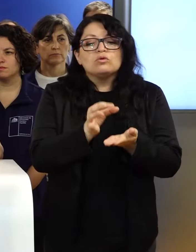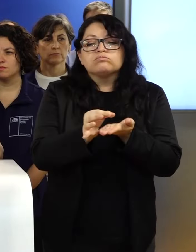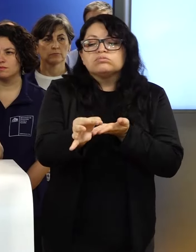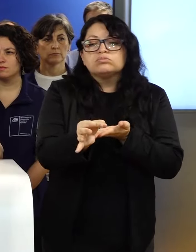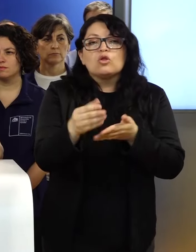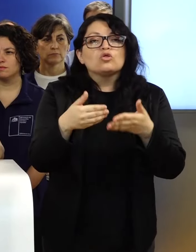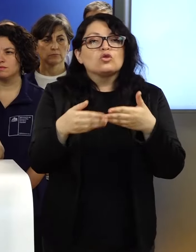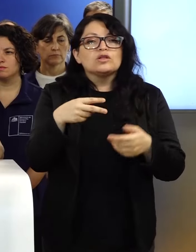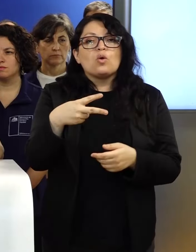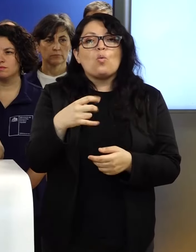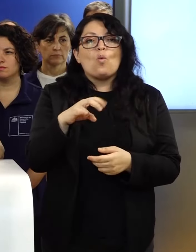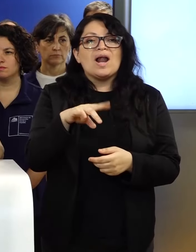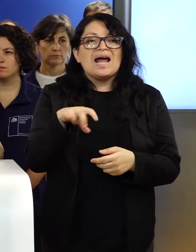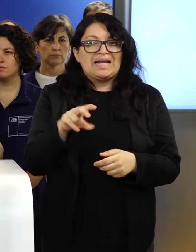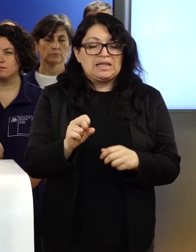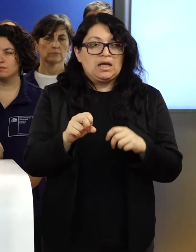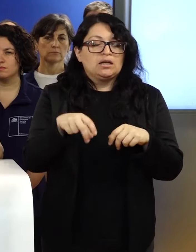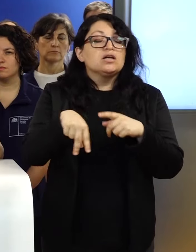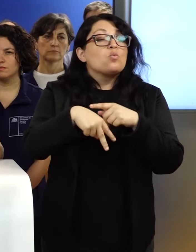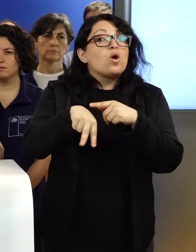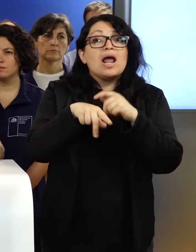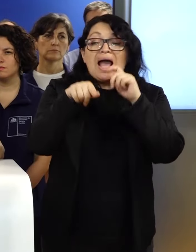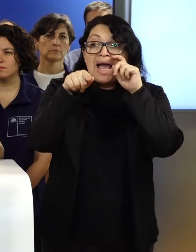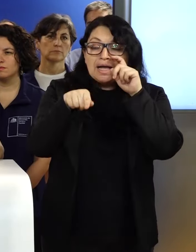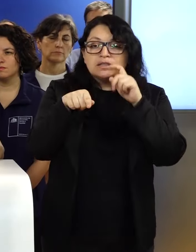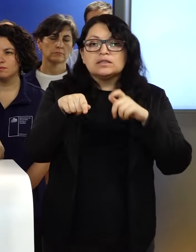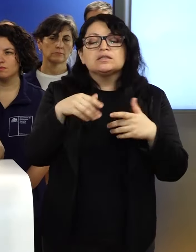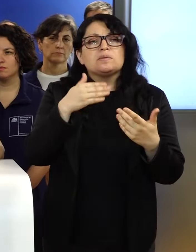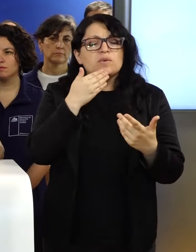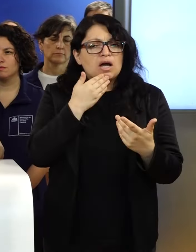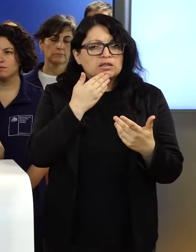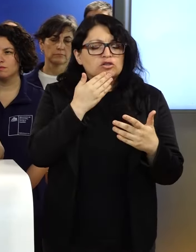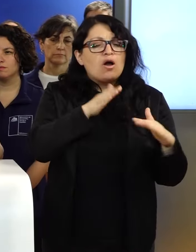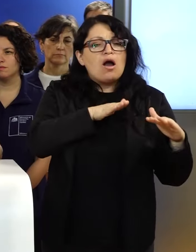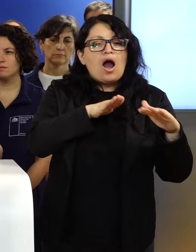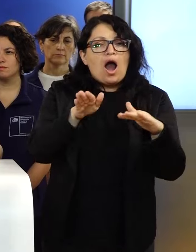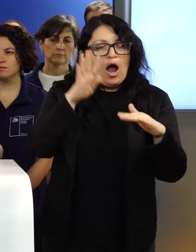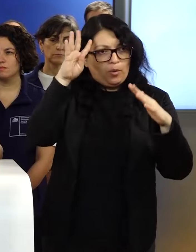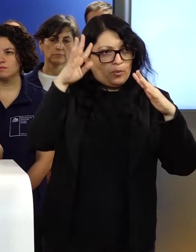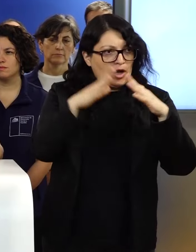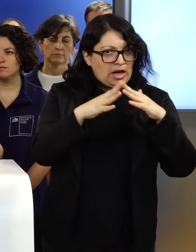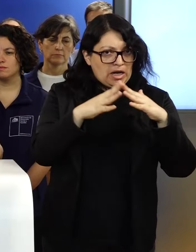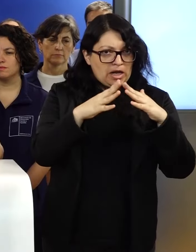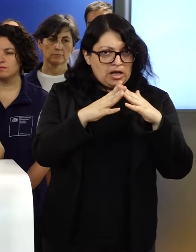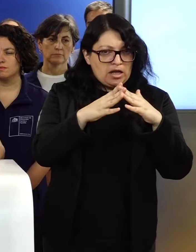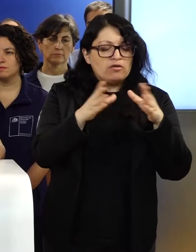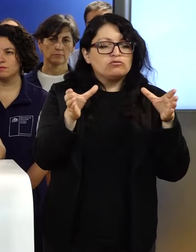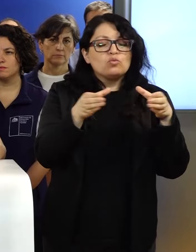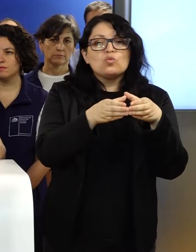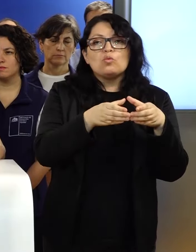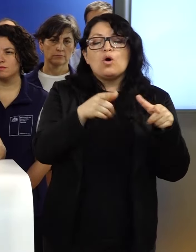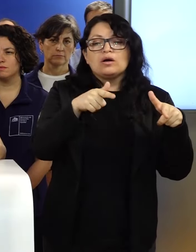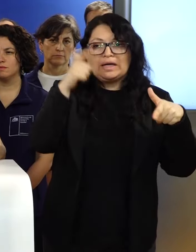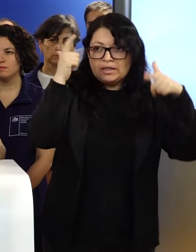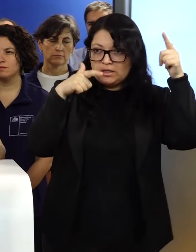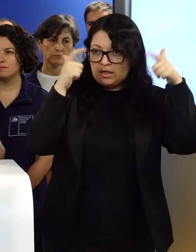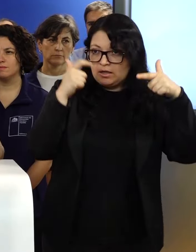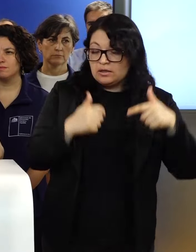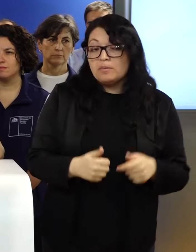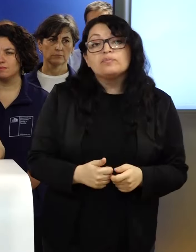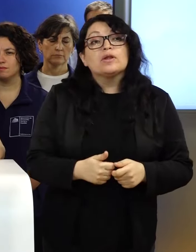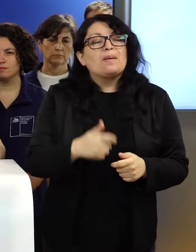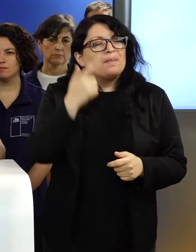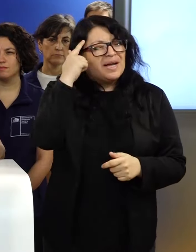de Gualañé, que va a ser apoyado y con personal brife del ejército de Talca. Y el